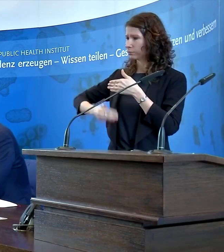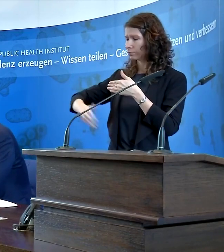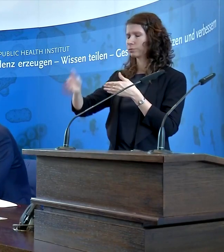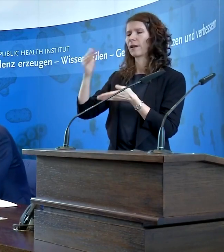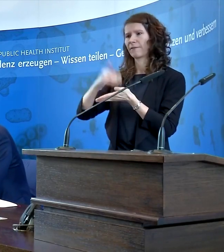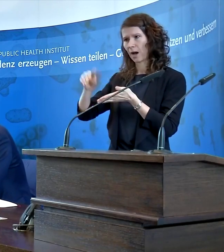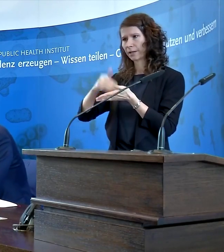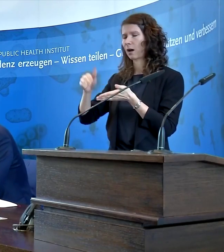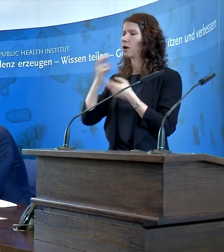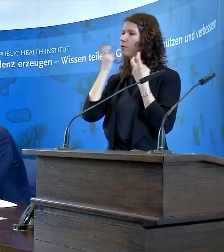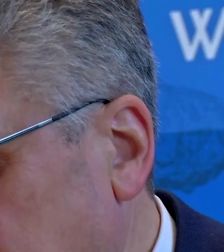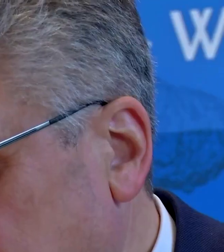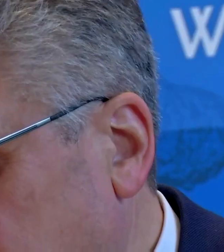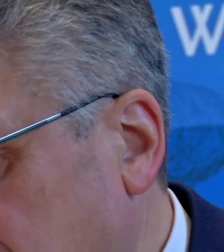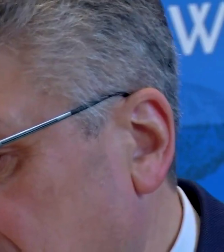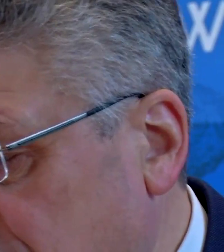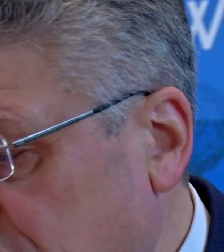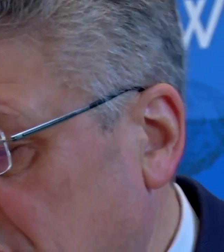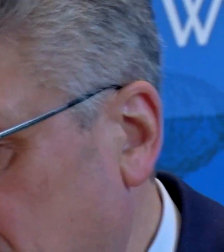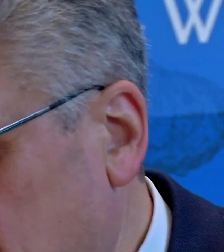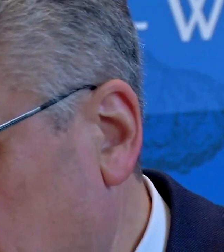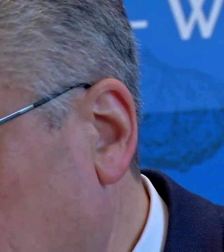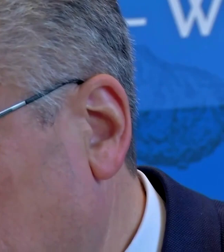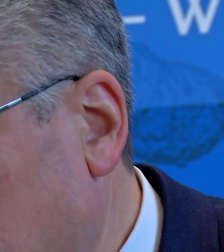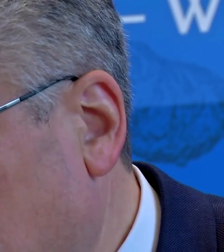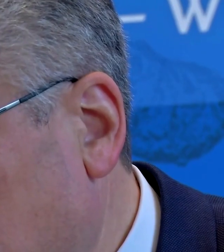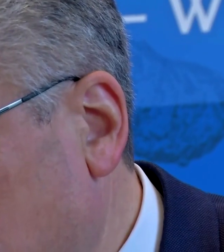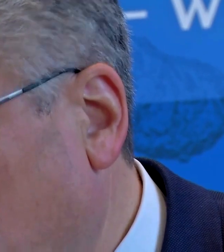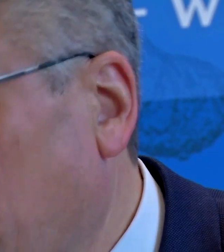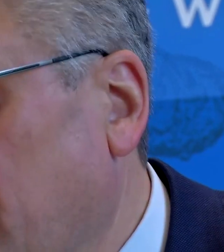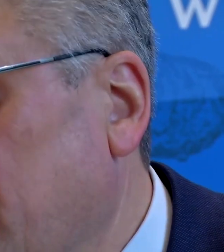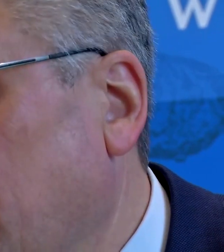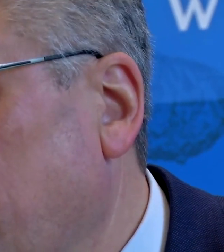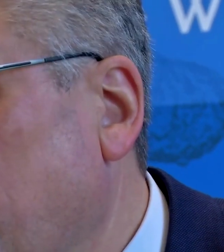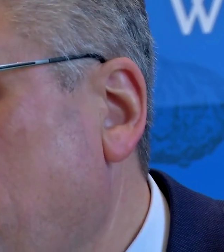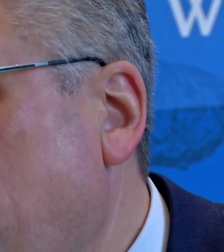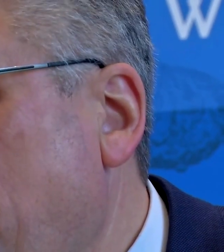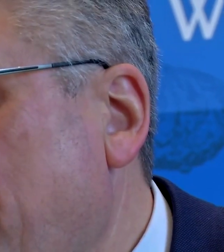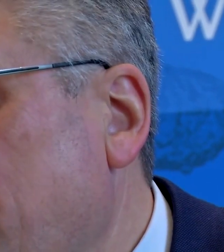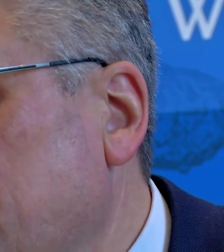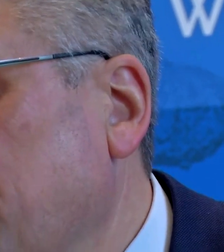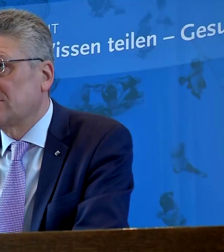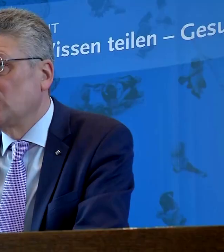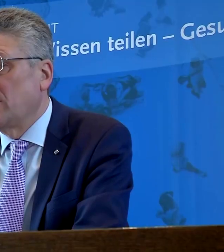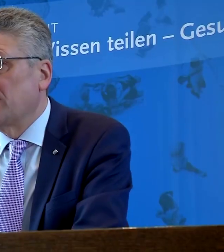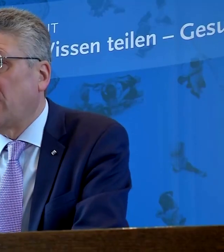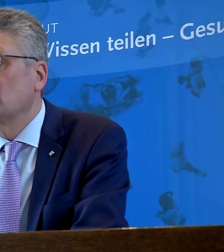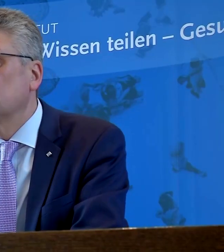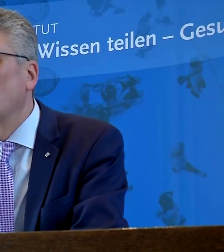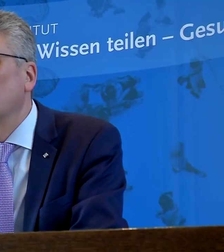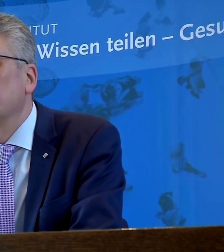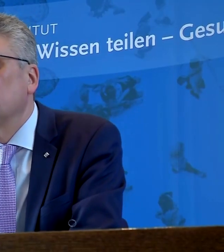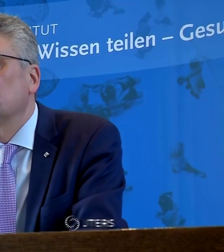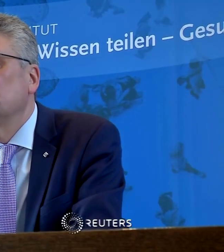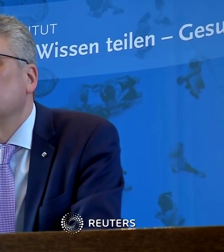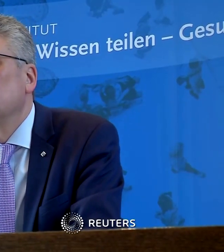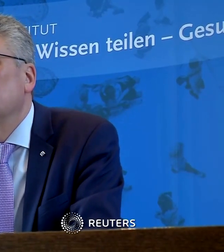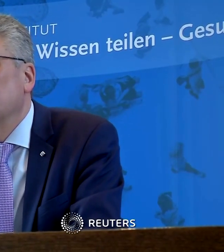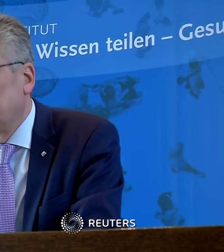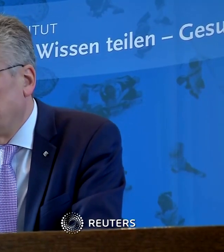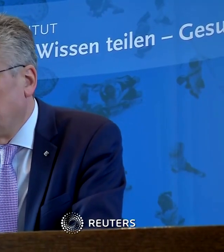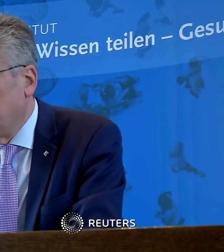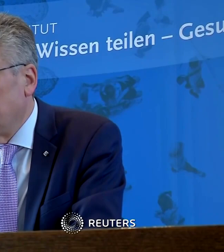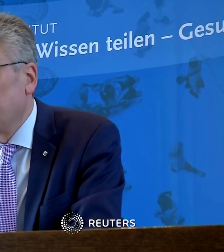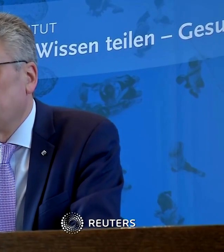Es werde Jahre dauern, bis der erwartete Infektionsanteil von 60 bis 70 Prozent der Gesamtbevölkerung erreicht sei. Stark hänge die